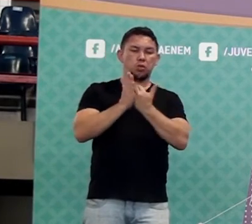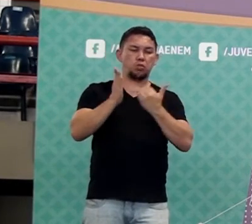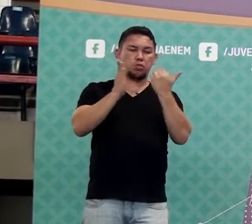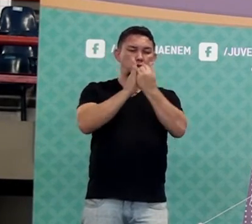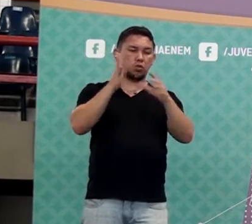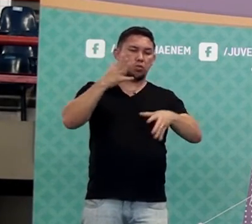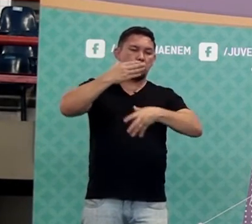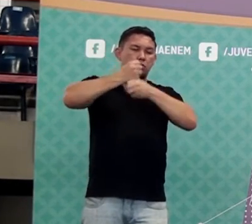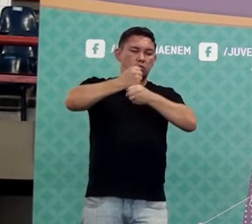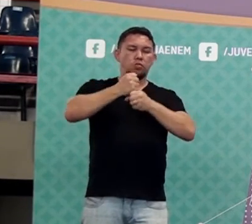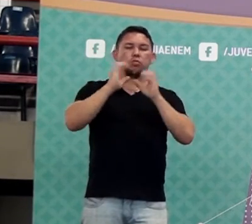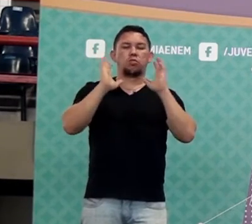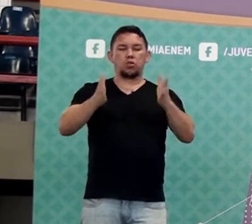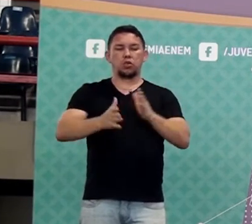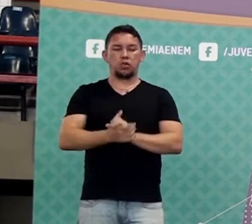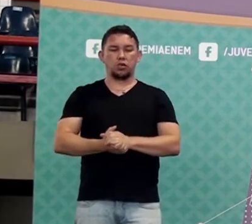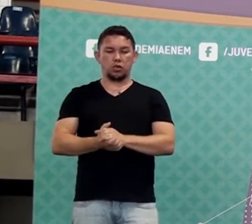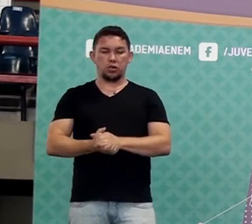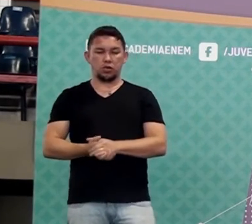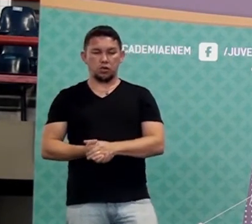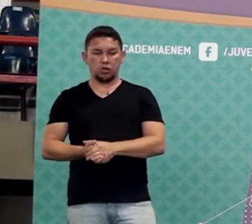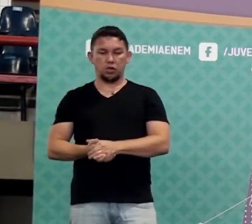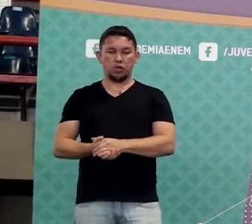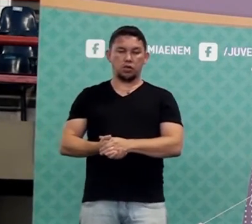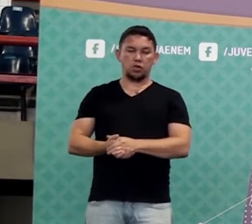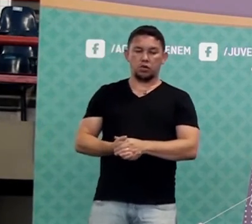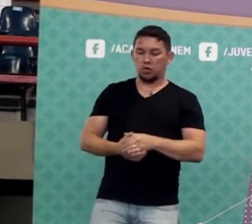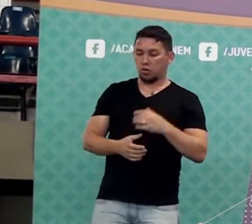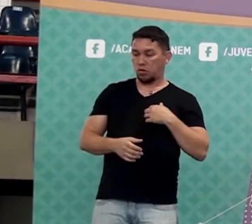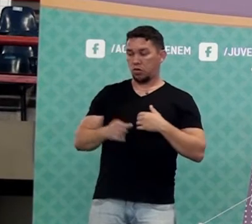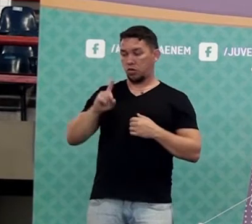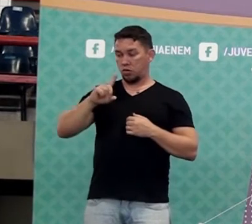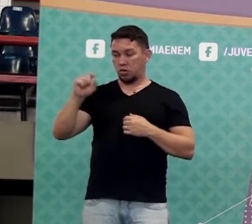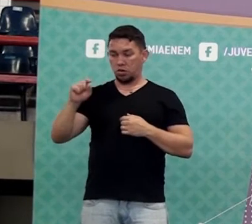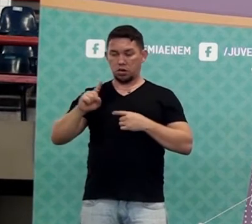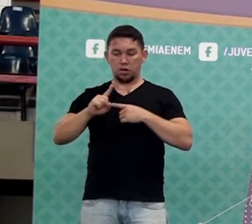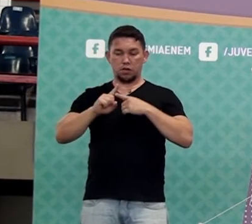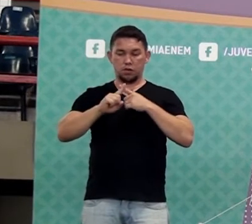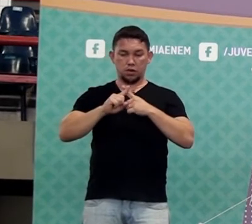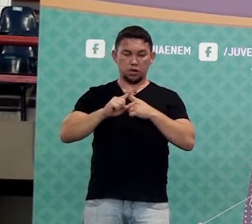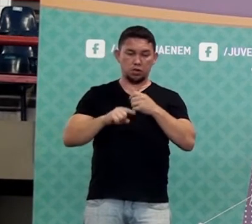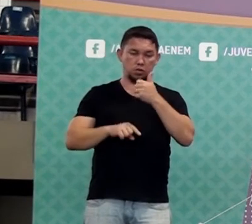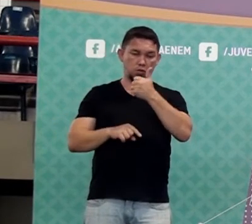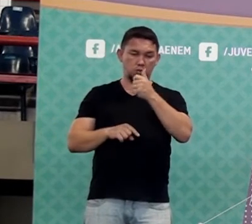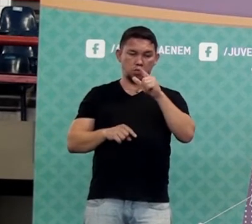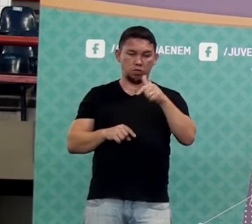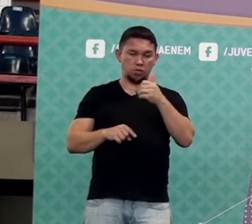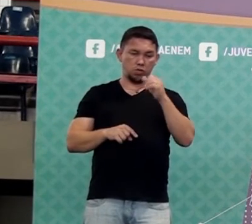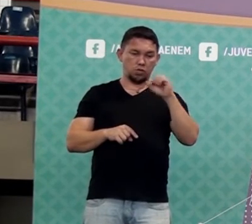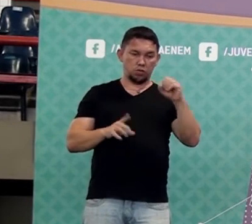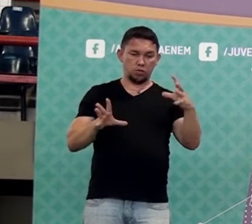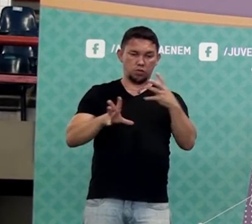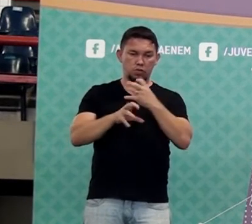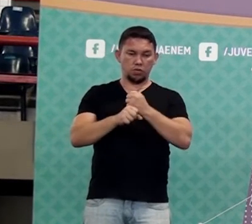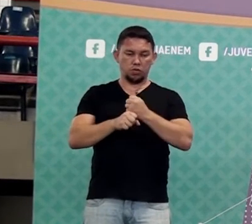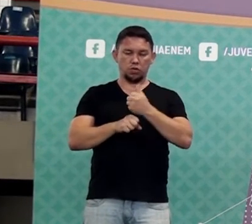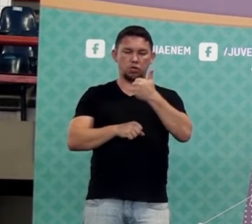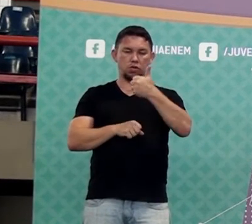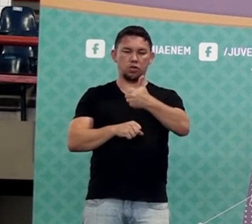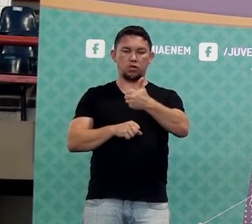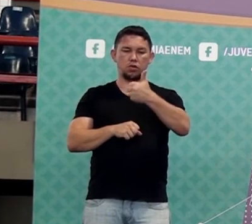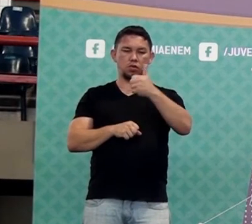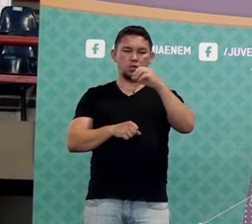Deu para entender? 100 vezes 1,08, quanto é que vai dar? 108. Aí